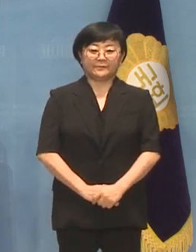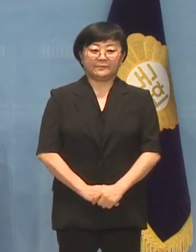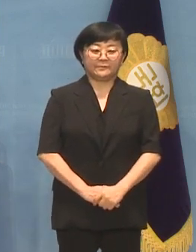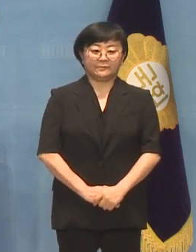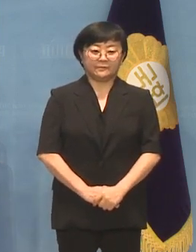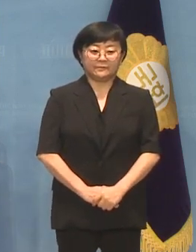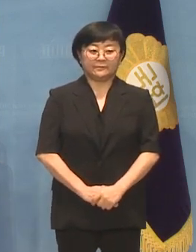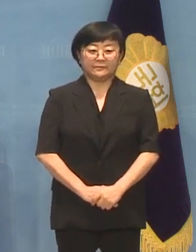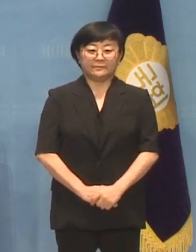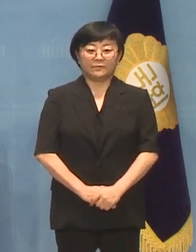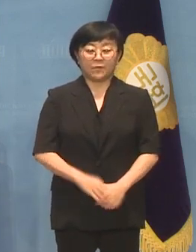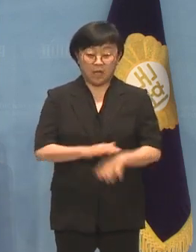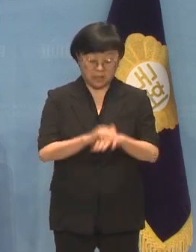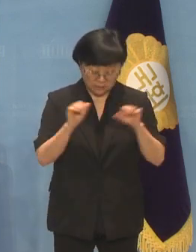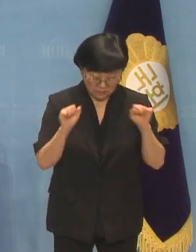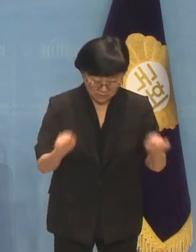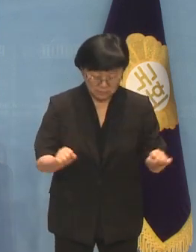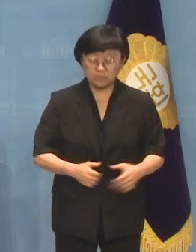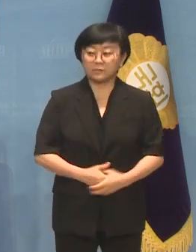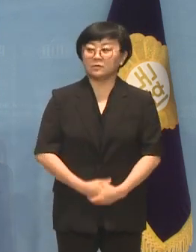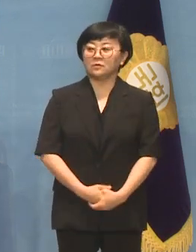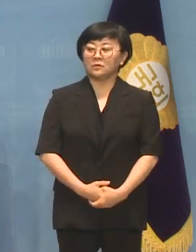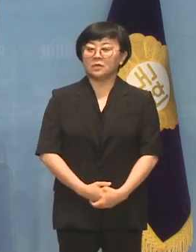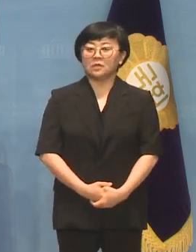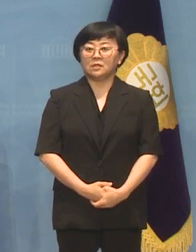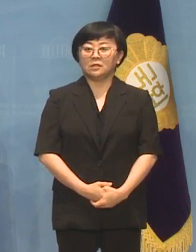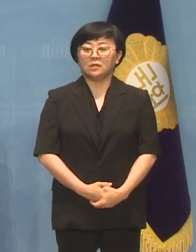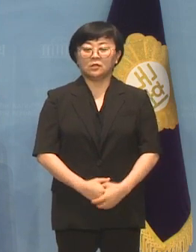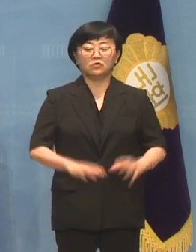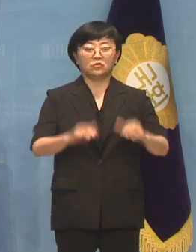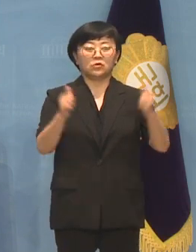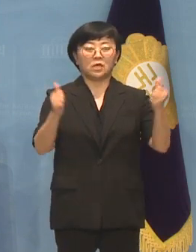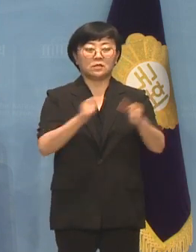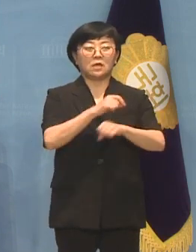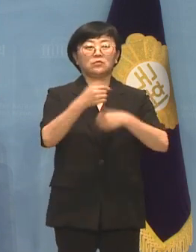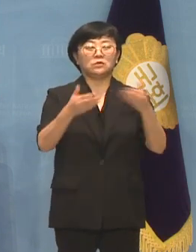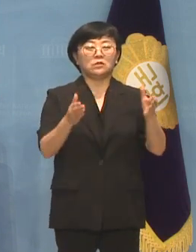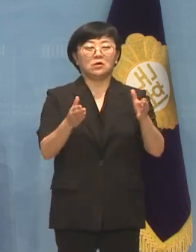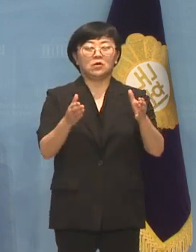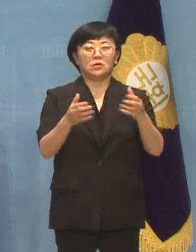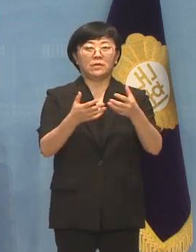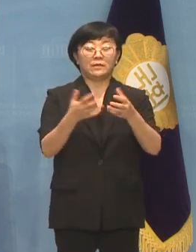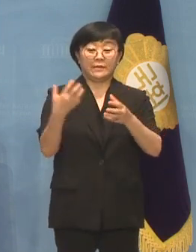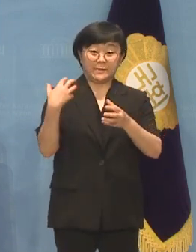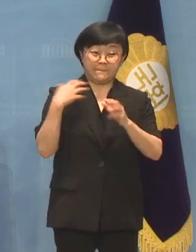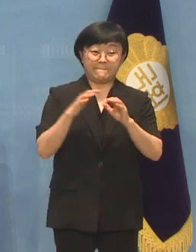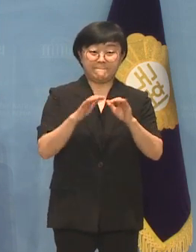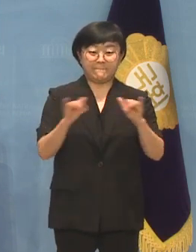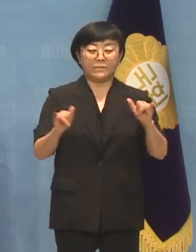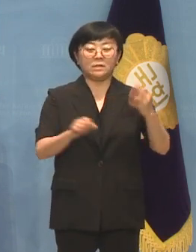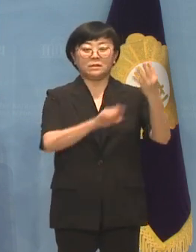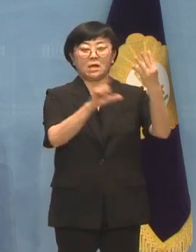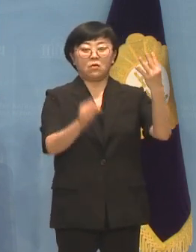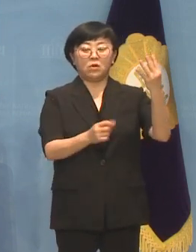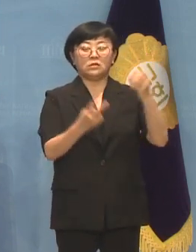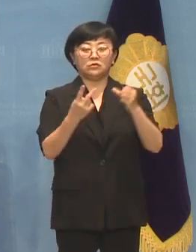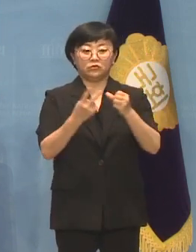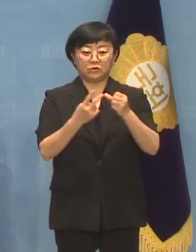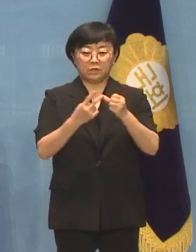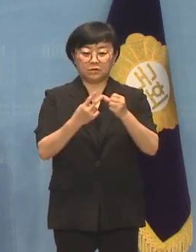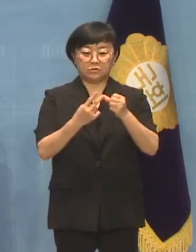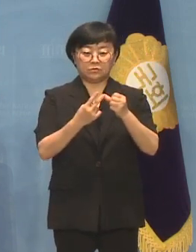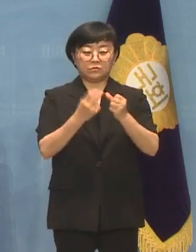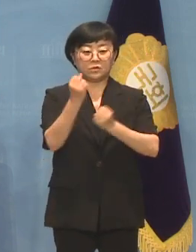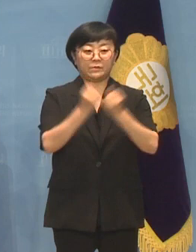네 안녕하십니까 국회사무처 공보기획관입니다 4월 둘째 주 정례